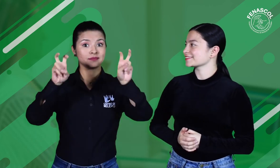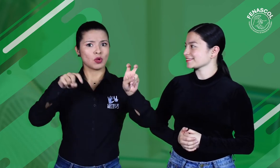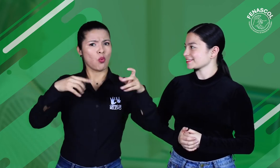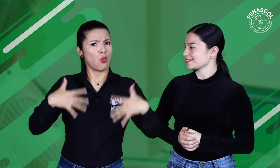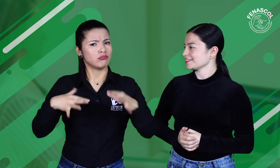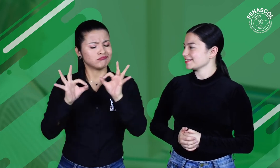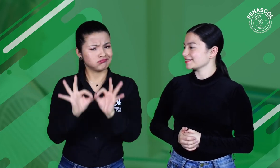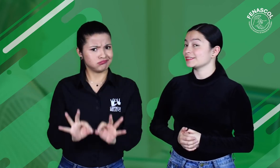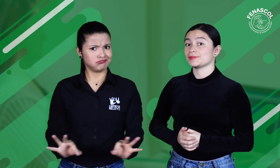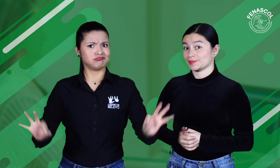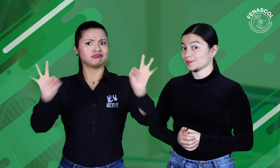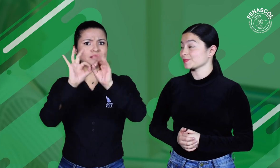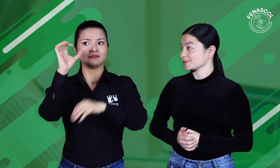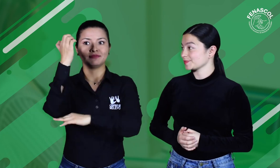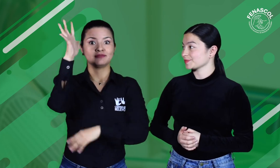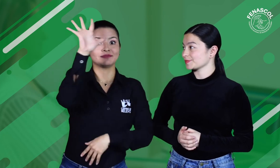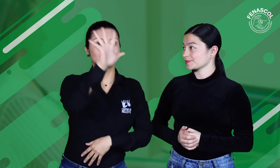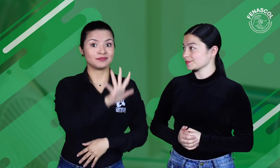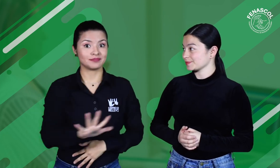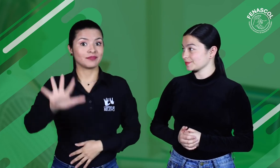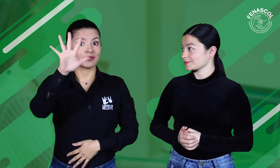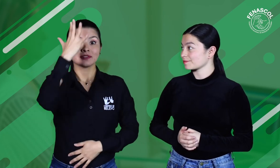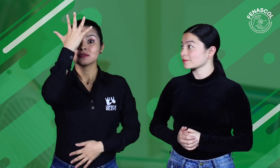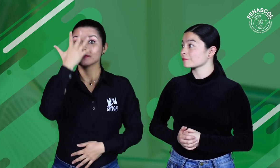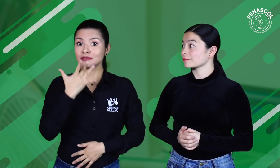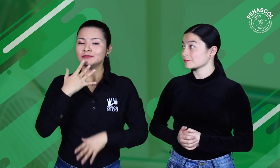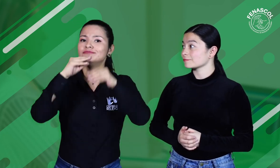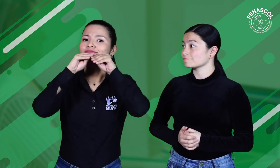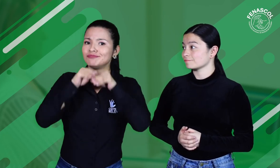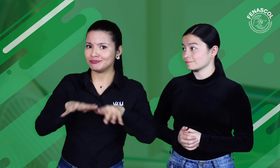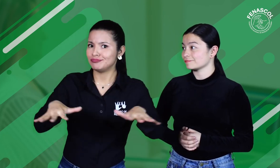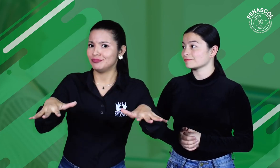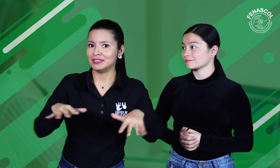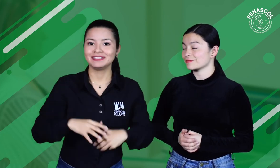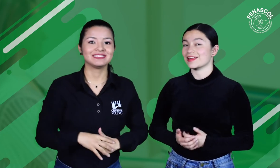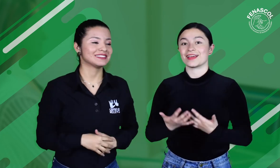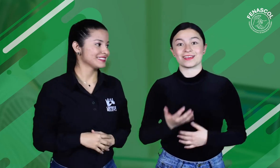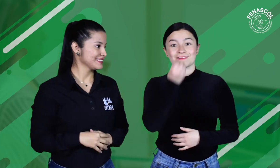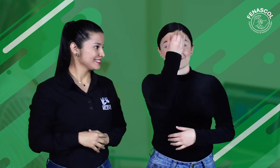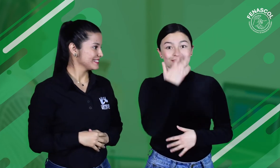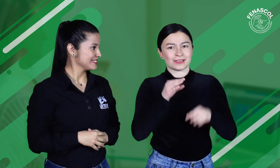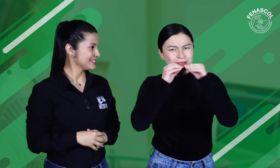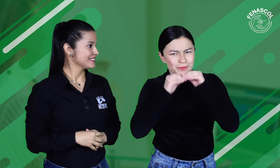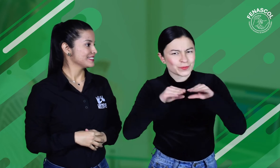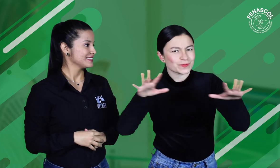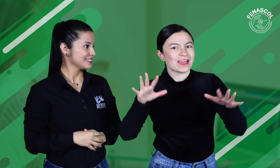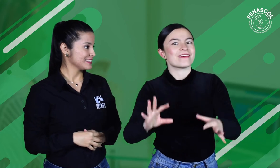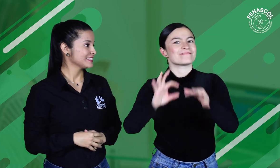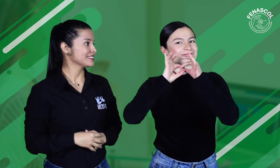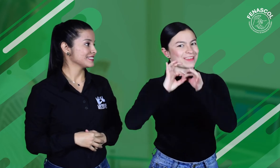Relevo? Estos y otros temas de suma importancia para Colombia serán abordados en este Facebook Live. Así es, el